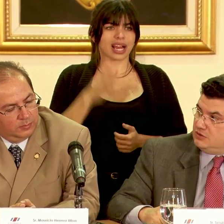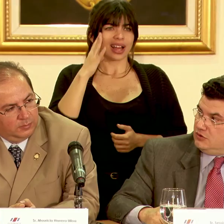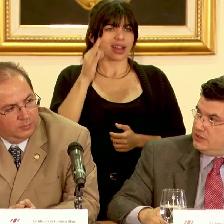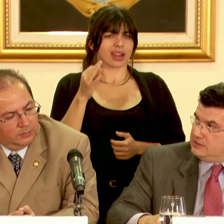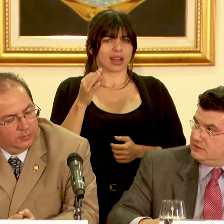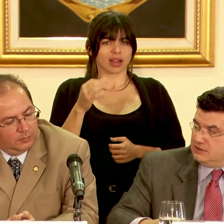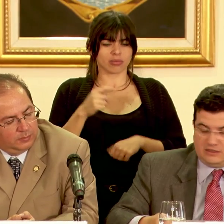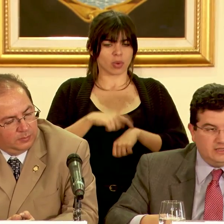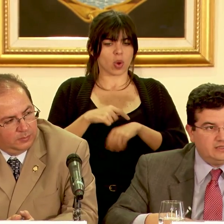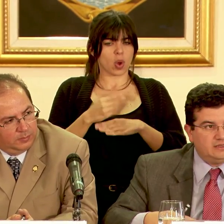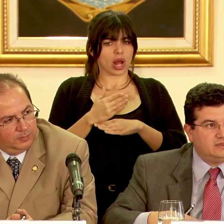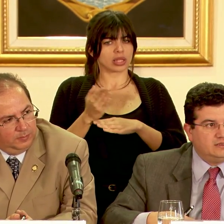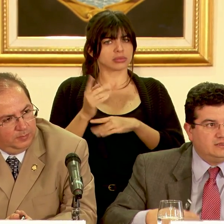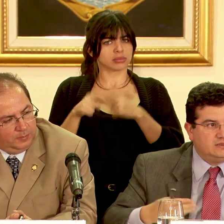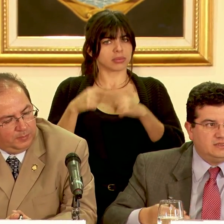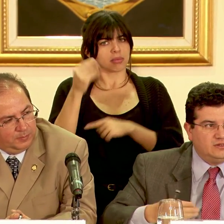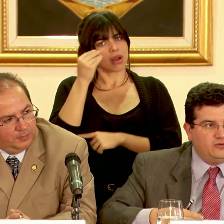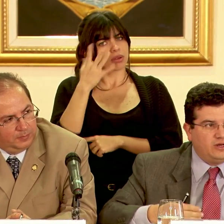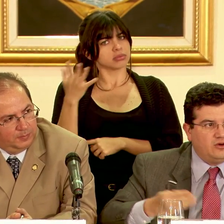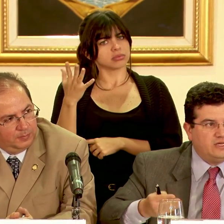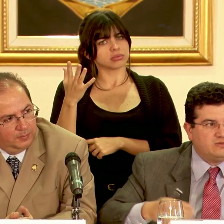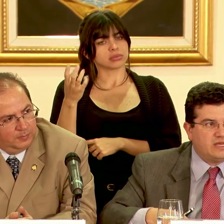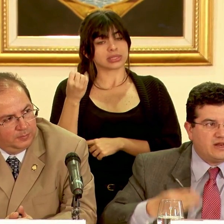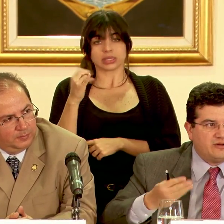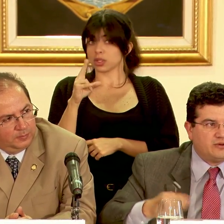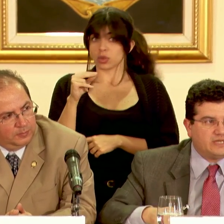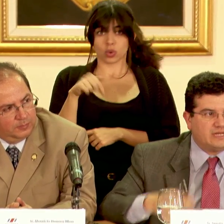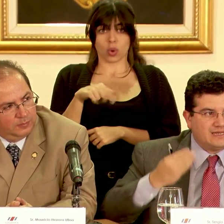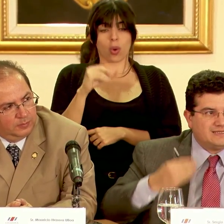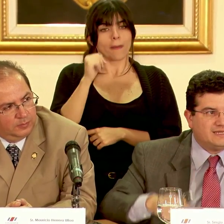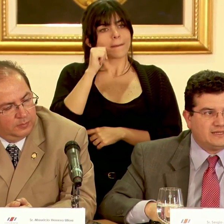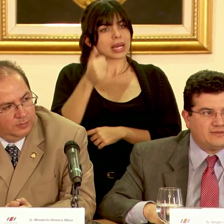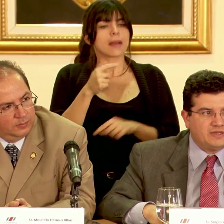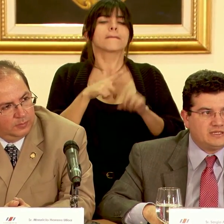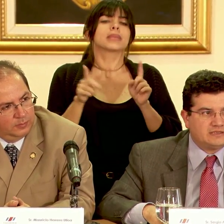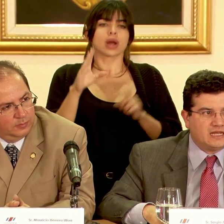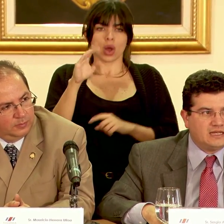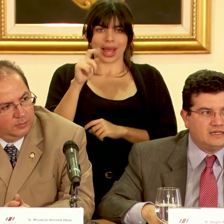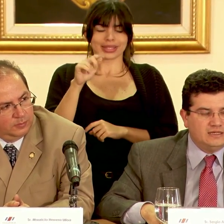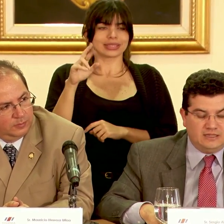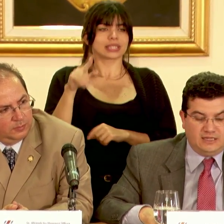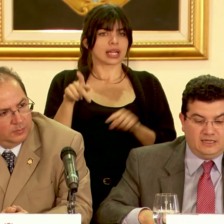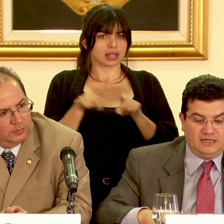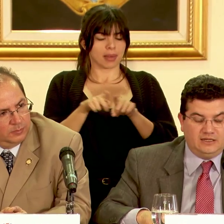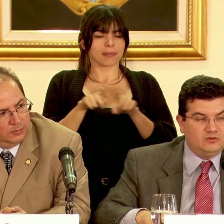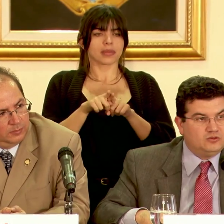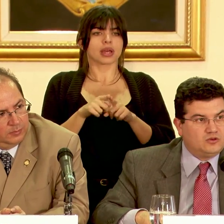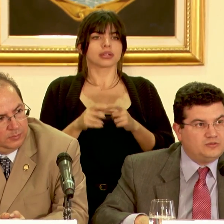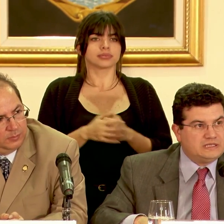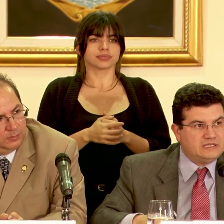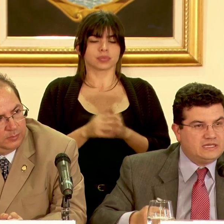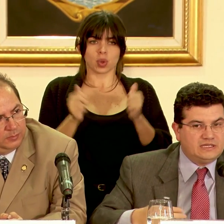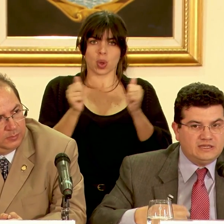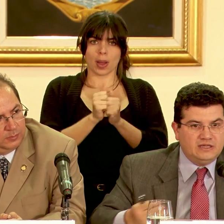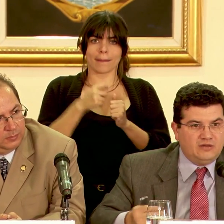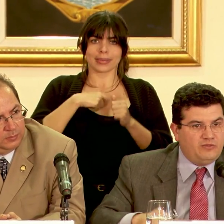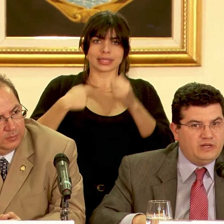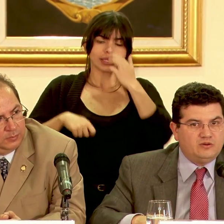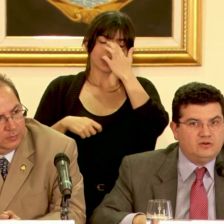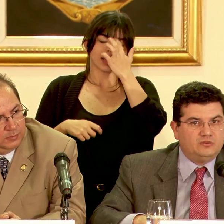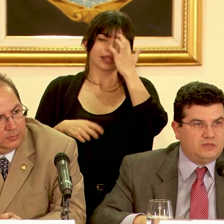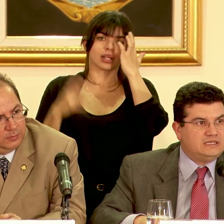próximas horas si no fuera hoy es mañana recuerde que el canciller también está junto con el presidente